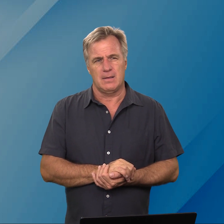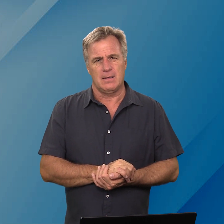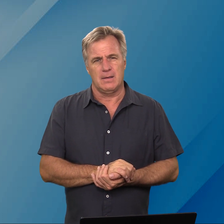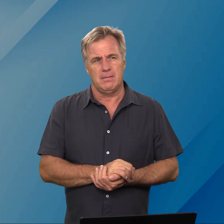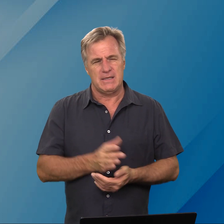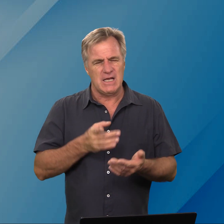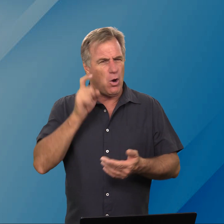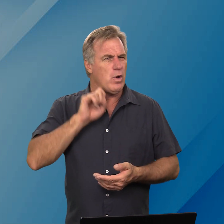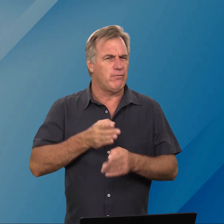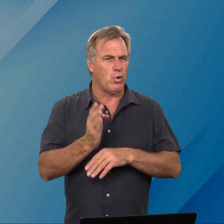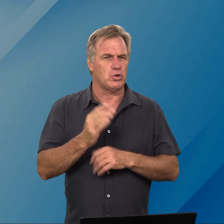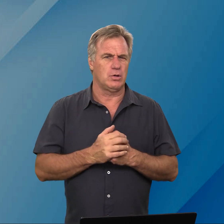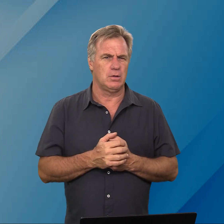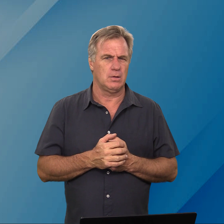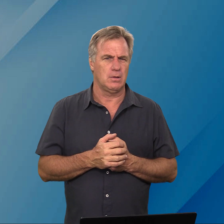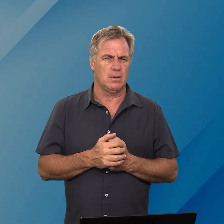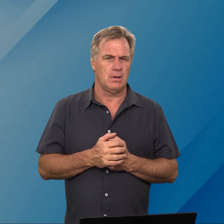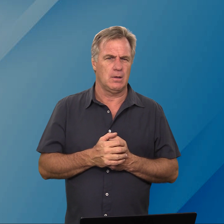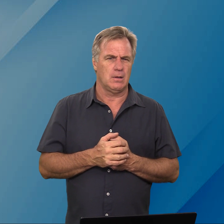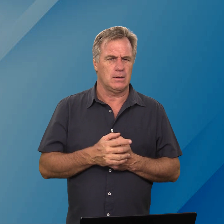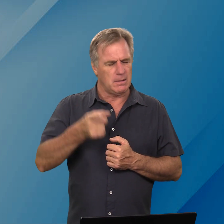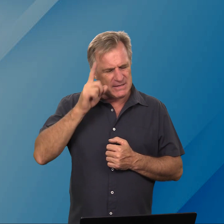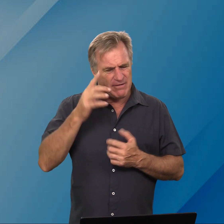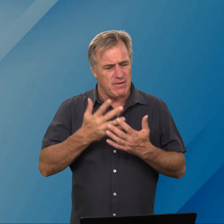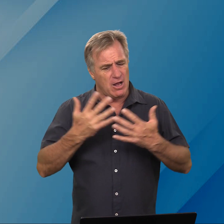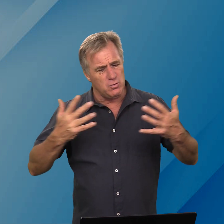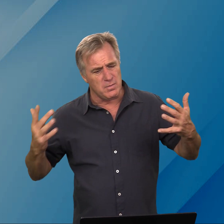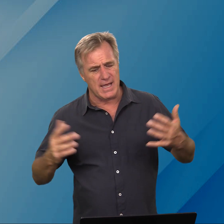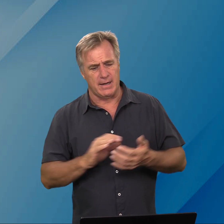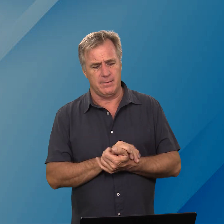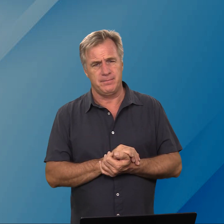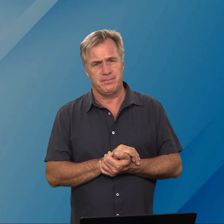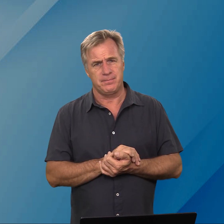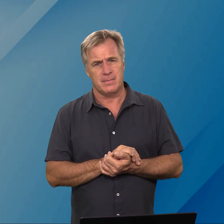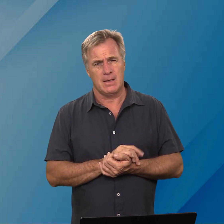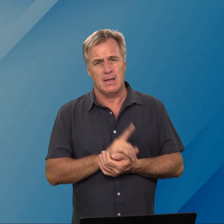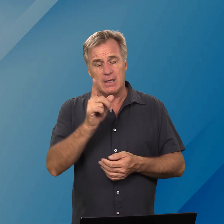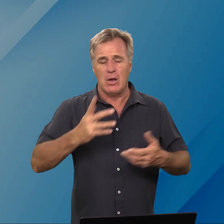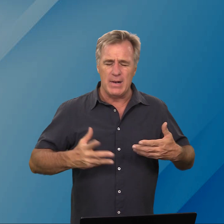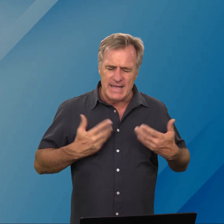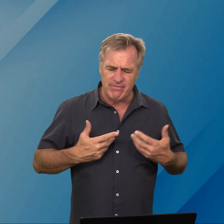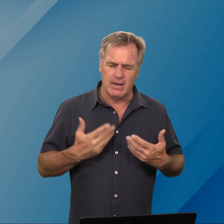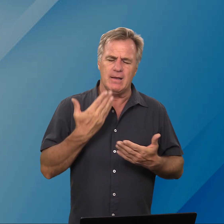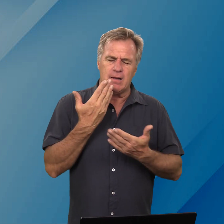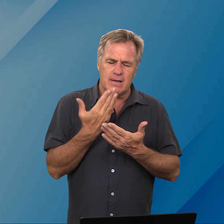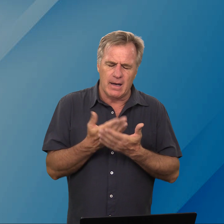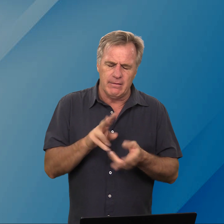Maar as jy ouwer word dan besef jy al hoe meer jou leven kan